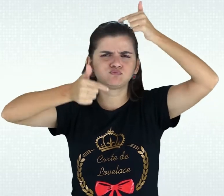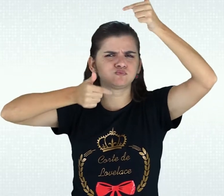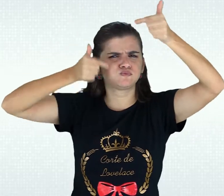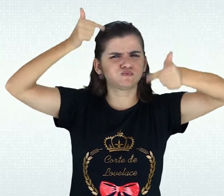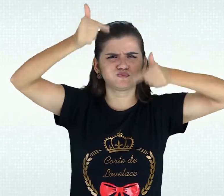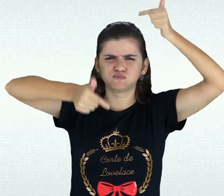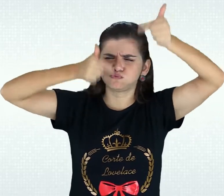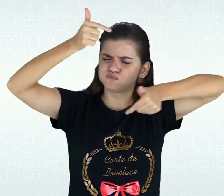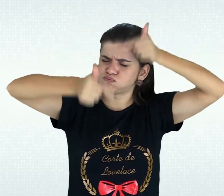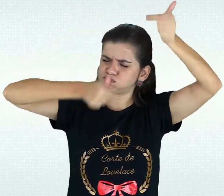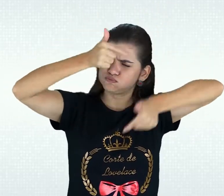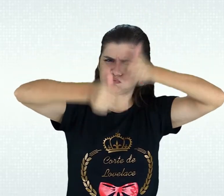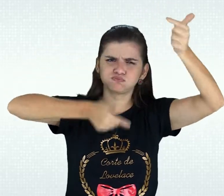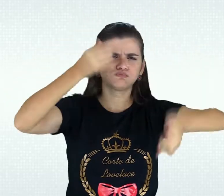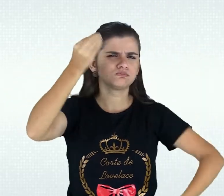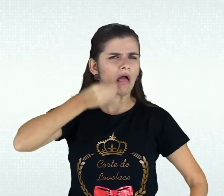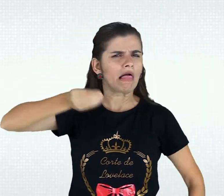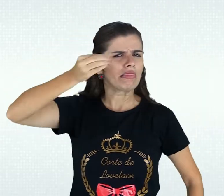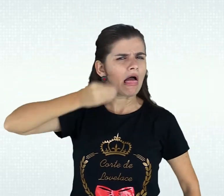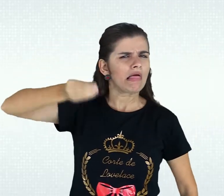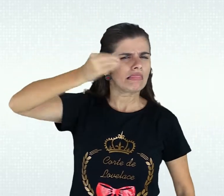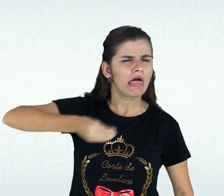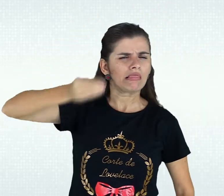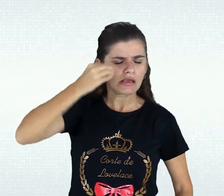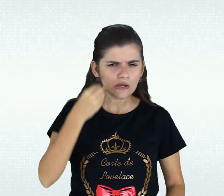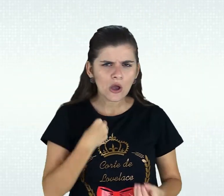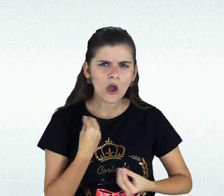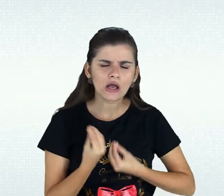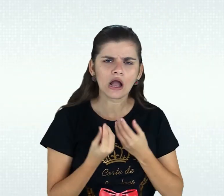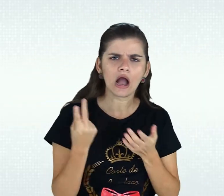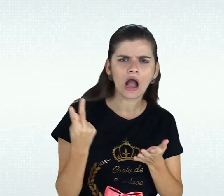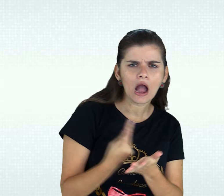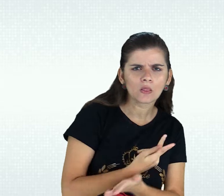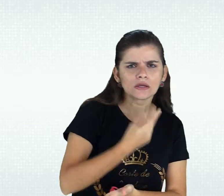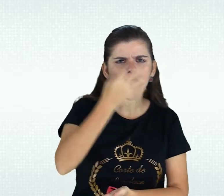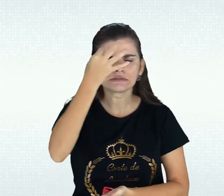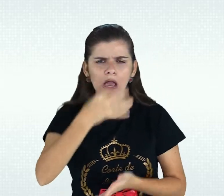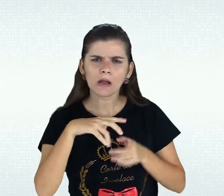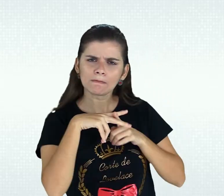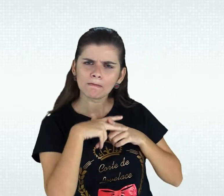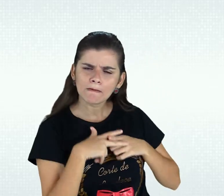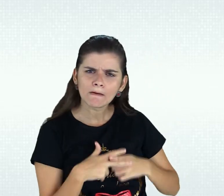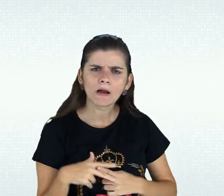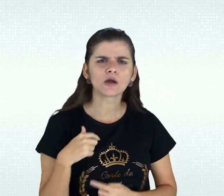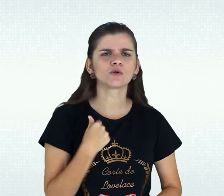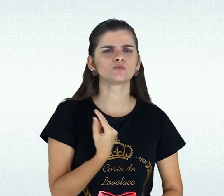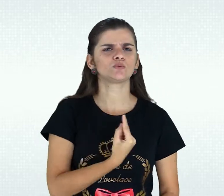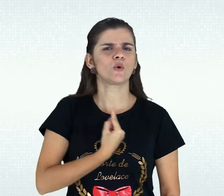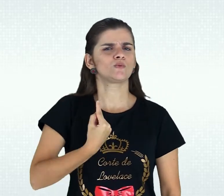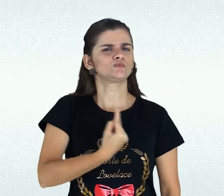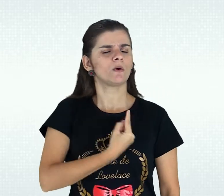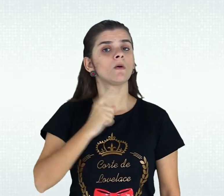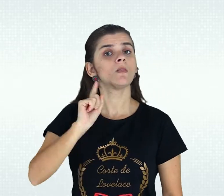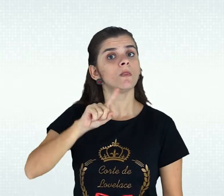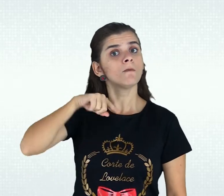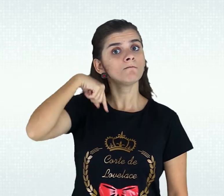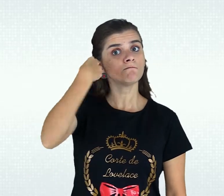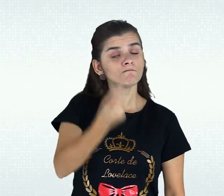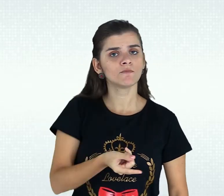tentativas de realizar as atividades, eram apresentadas as atividades propostas e, posteriormente,